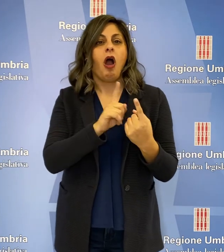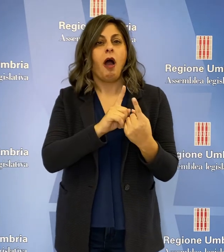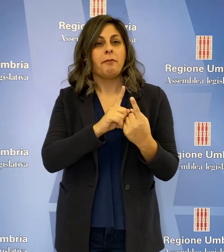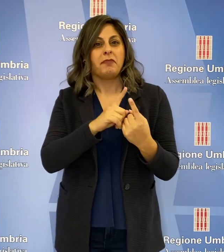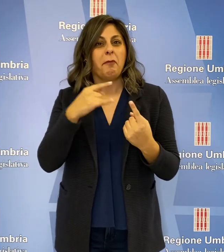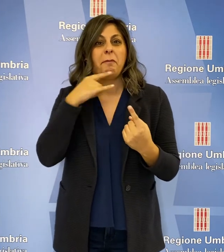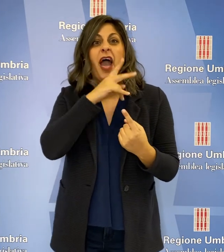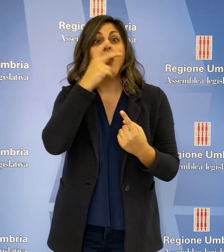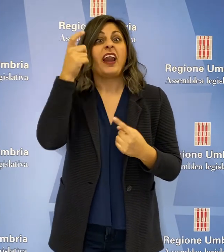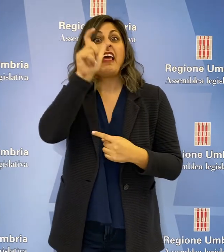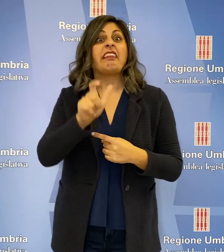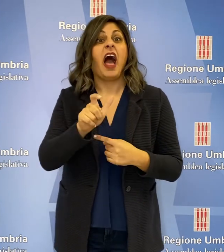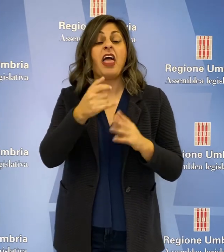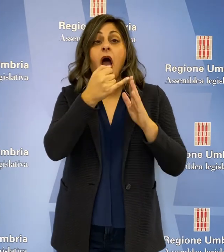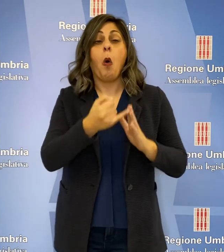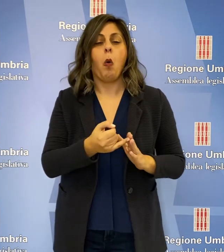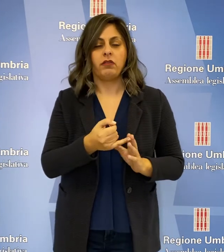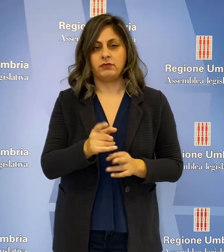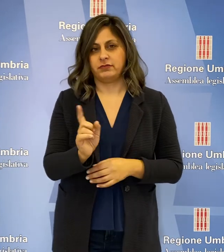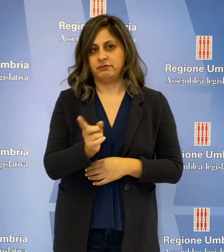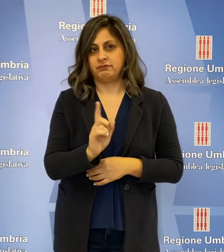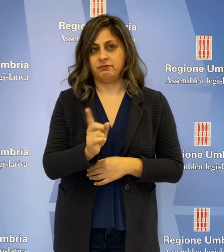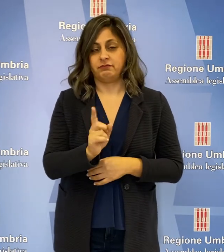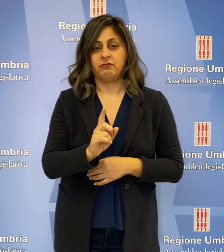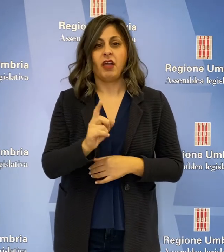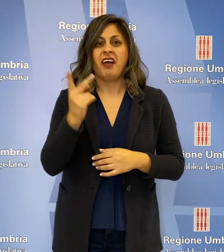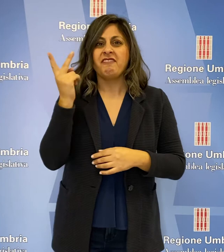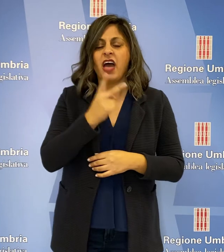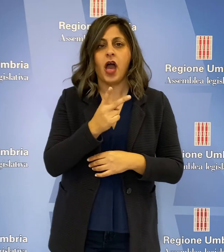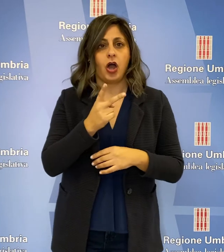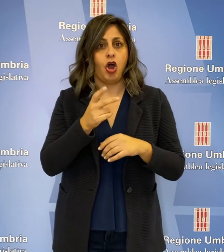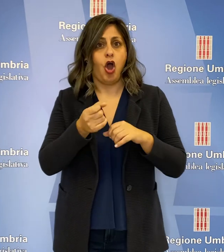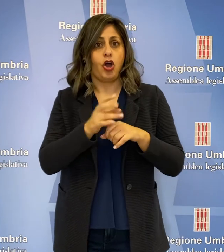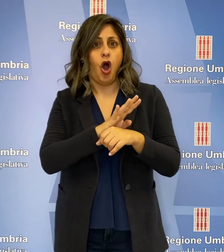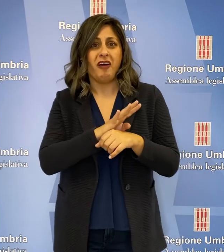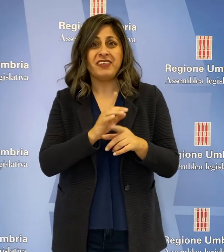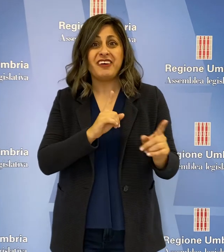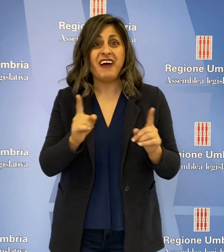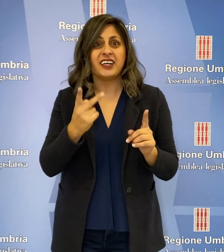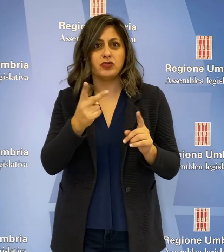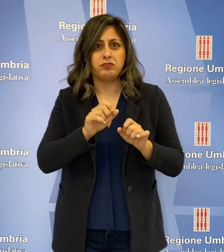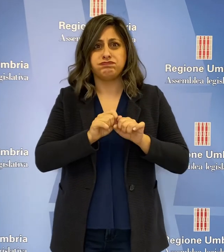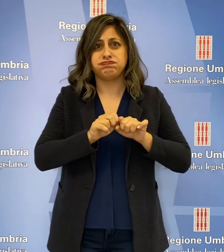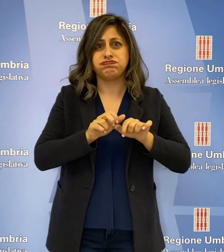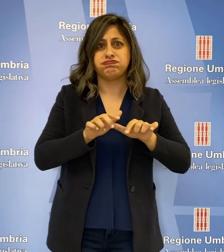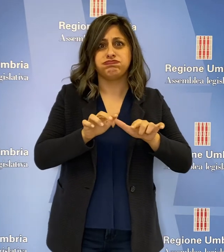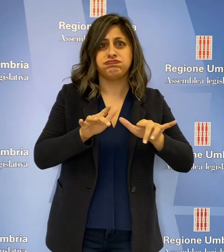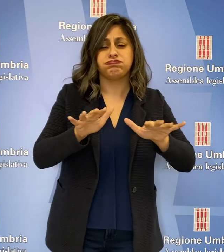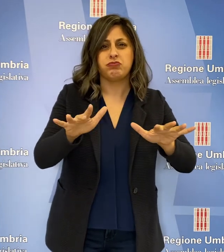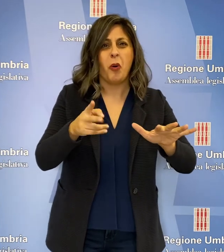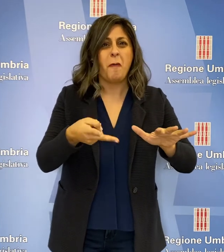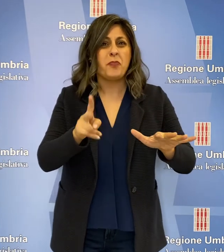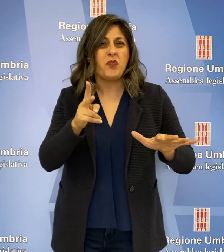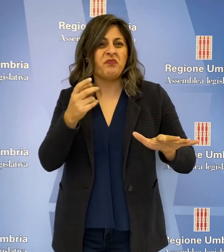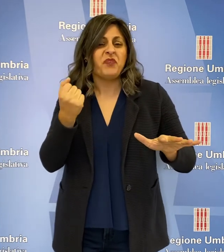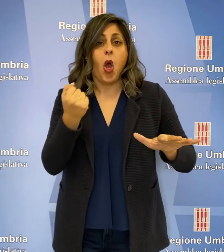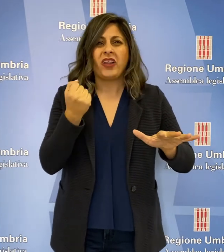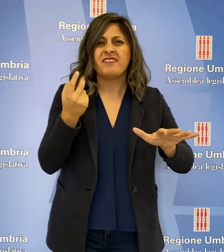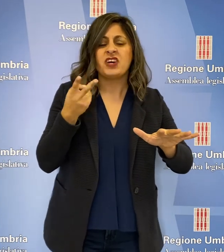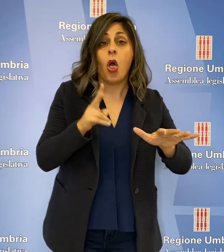maglia nera fra le regioni italiane, nonostante la tempesta del Covid nella fase 2 sia stata ancora più violenta che